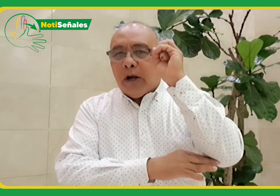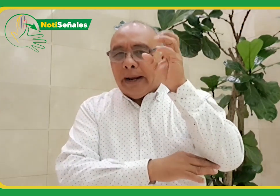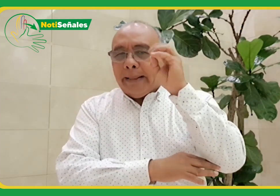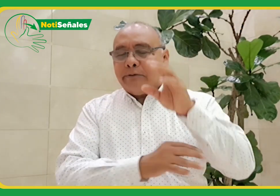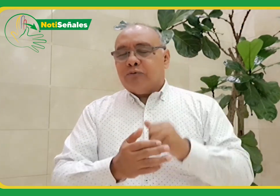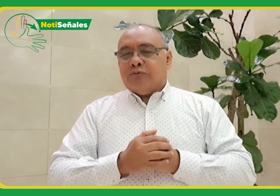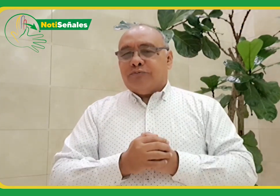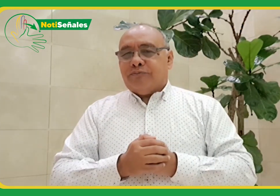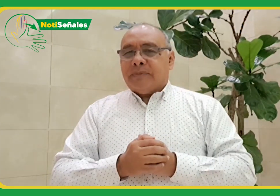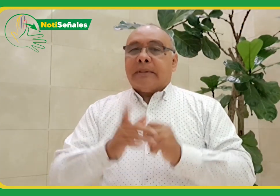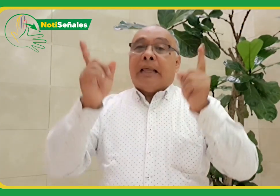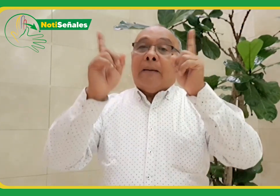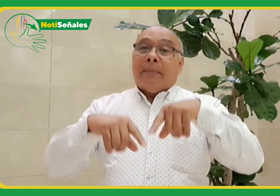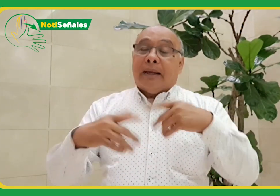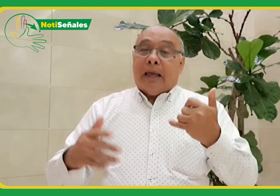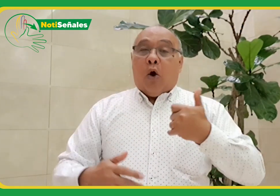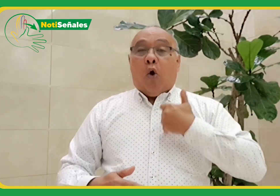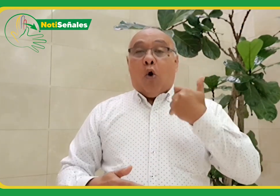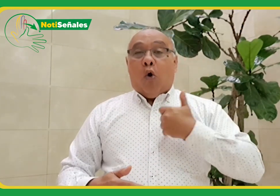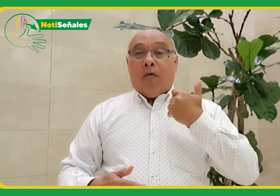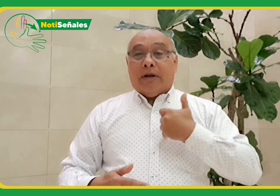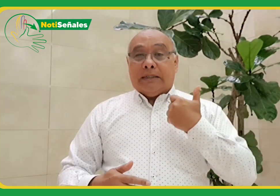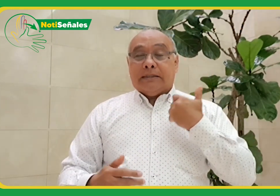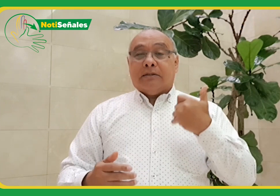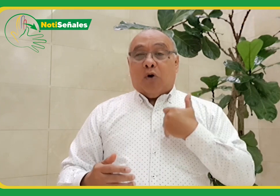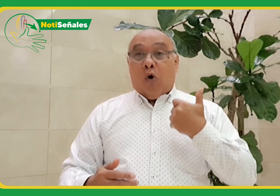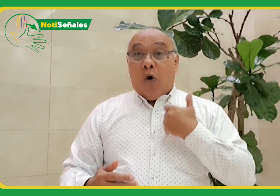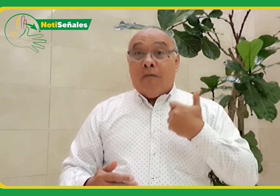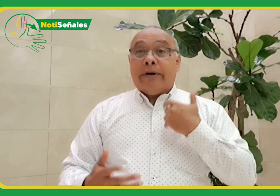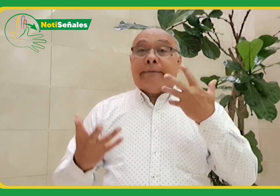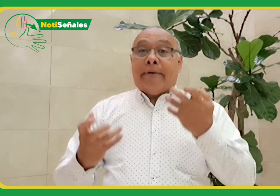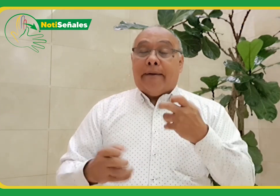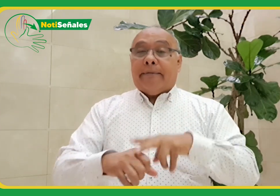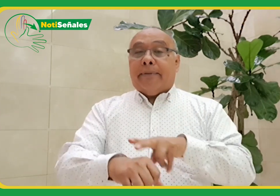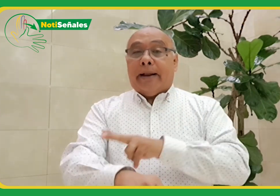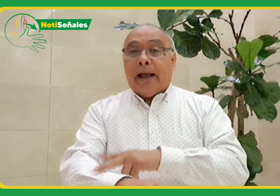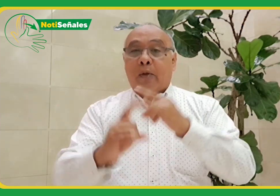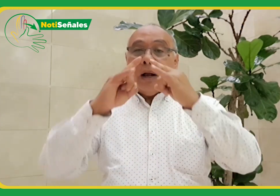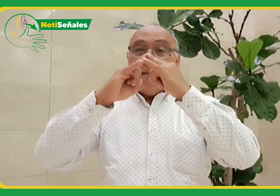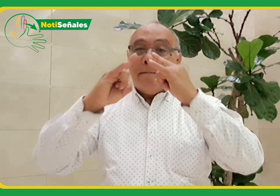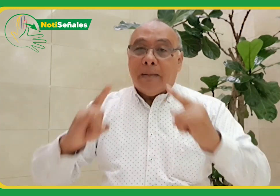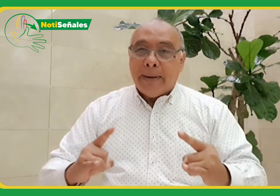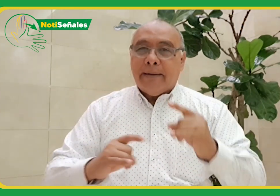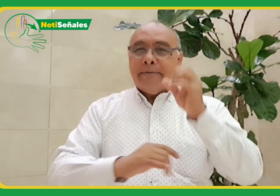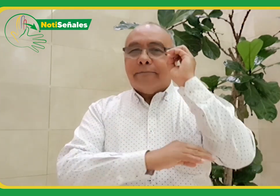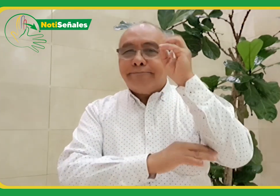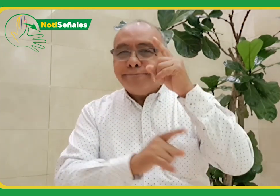y además sé que a los jóvenes les gustaría participar como delegados en el campamento y congreso